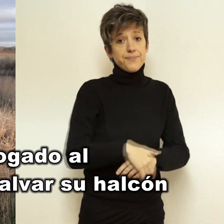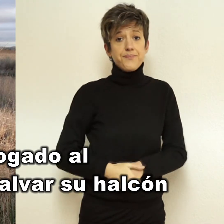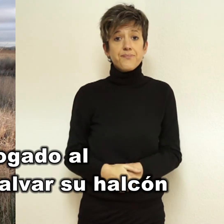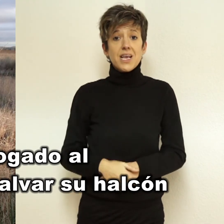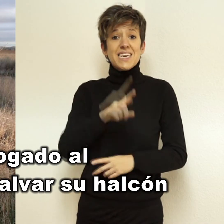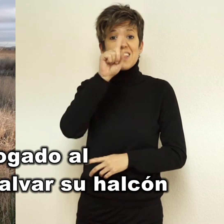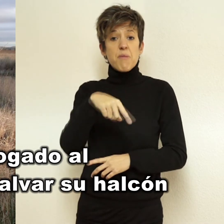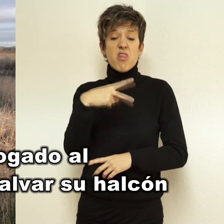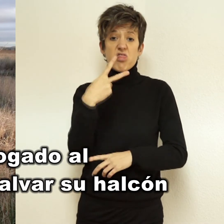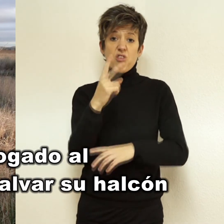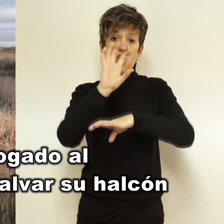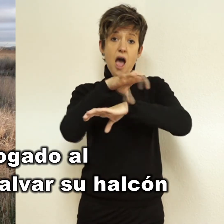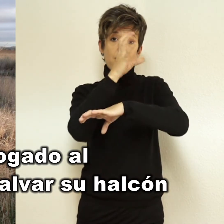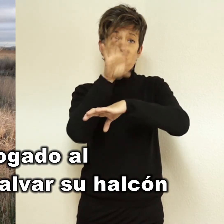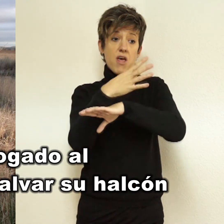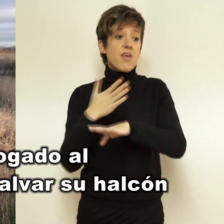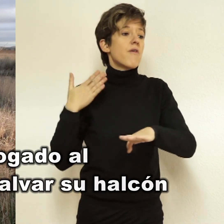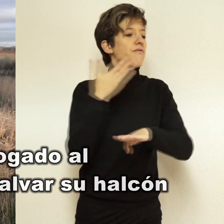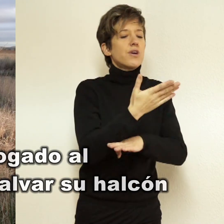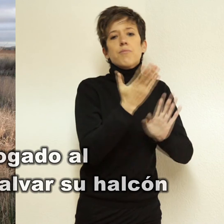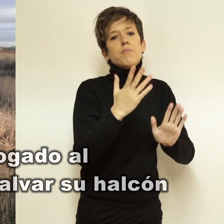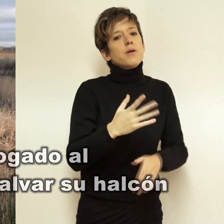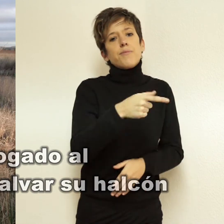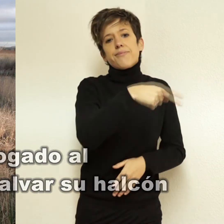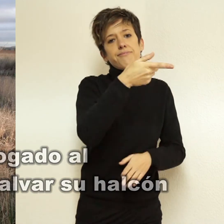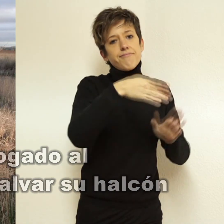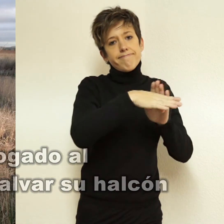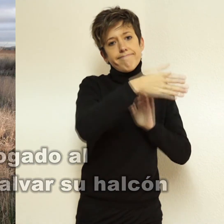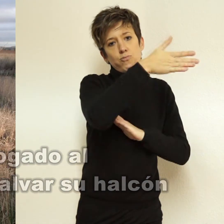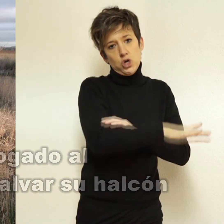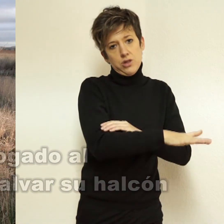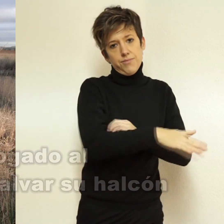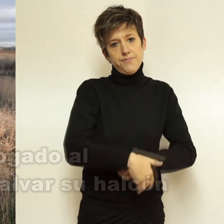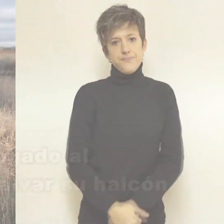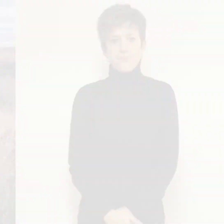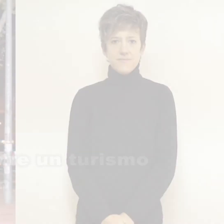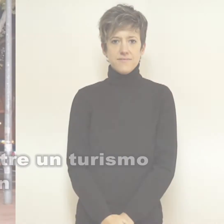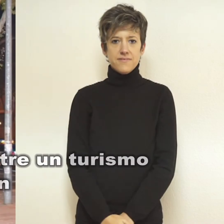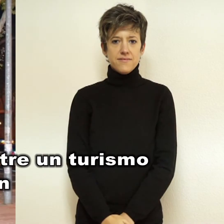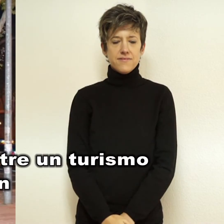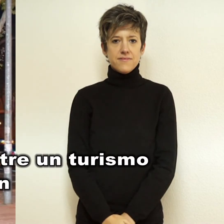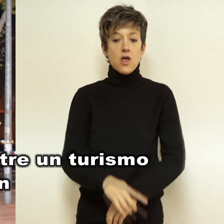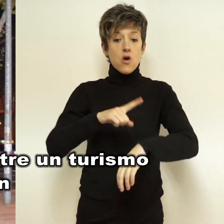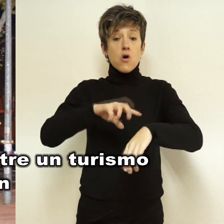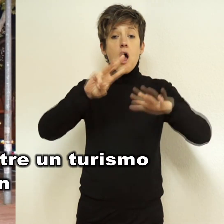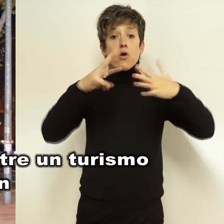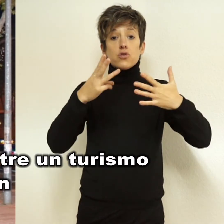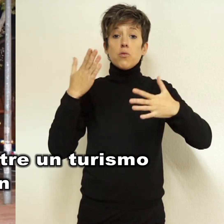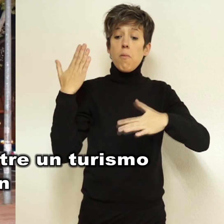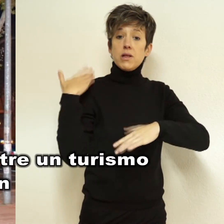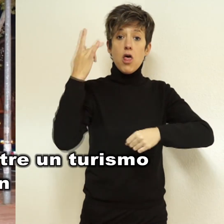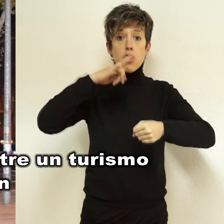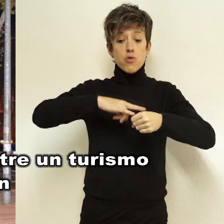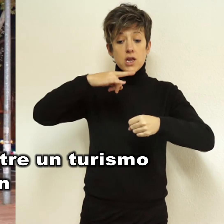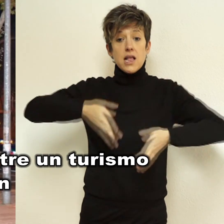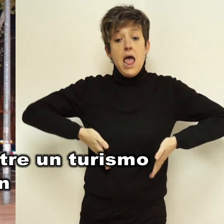salvarle. Al igual que las dos ambulancias del 112 que se acercaron hasta la zona. A las 8 de la tarde del pasado